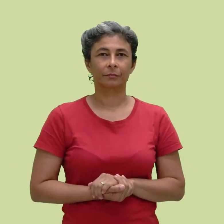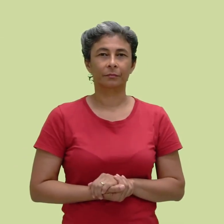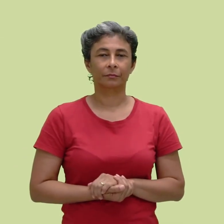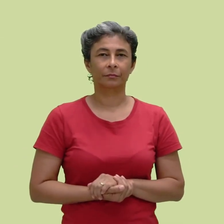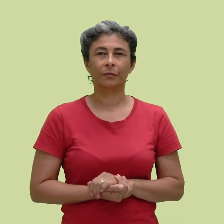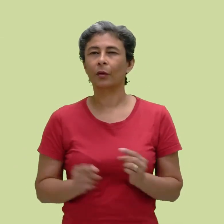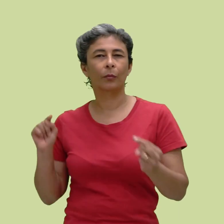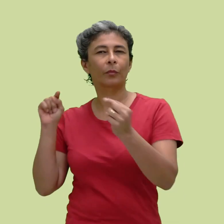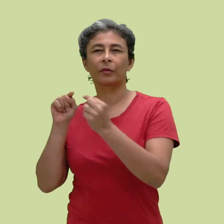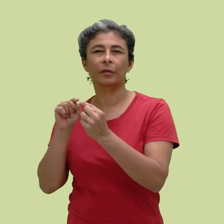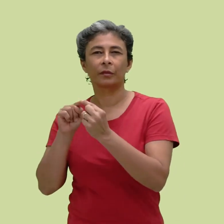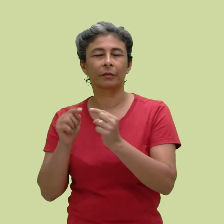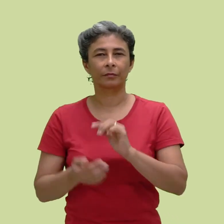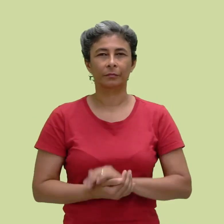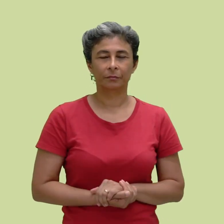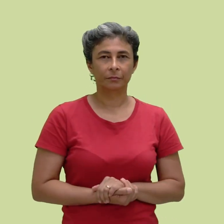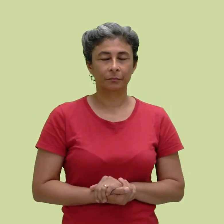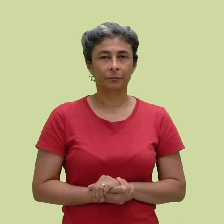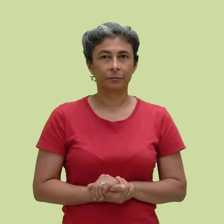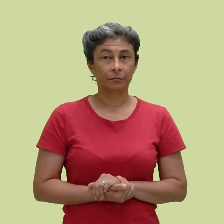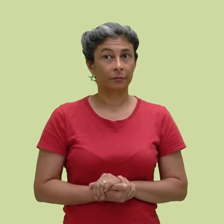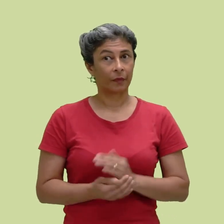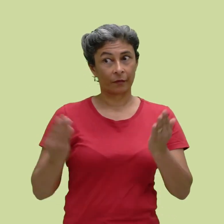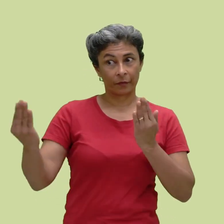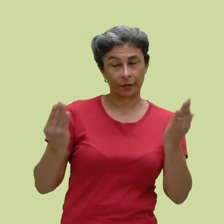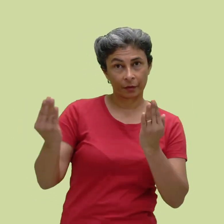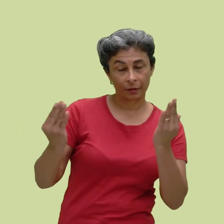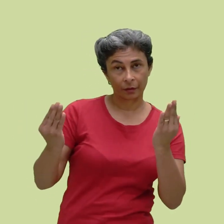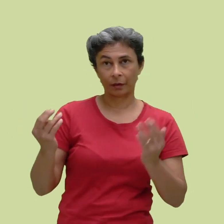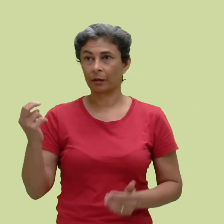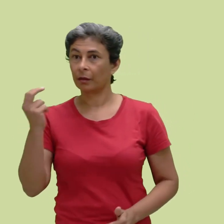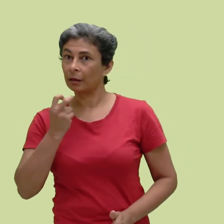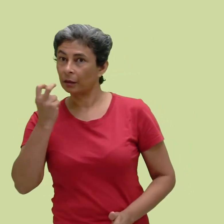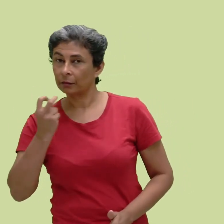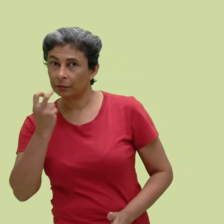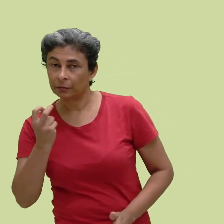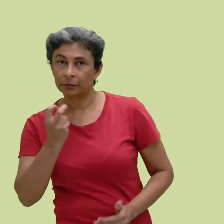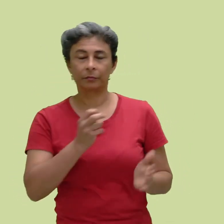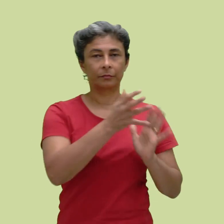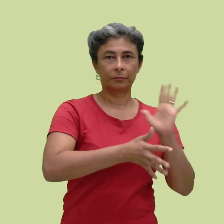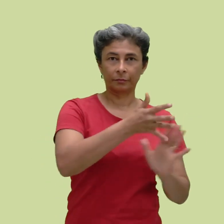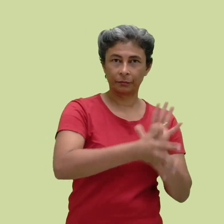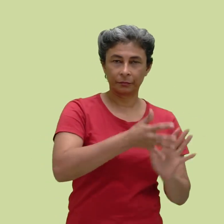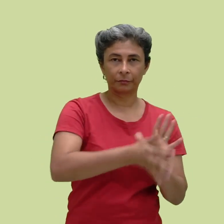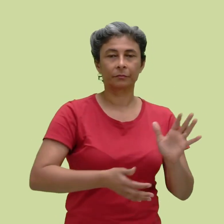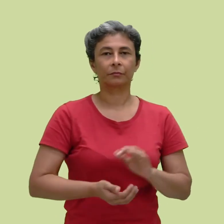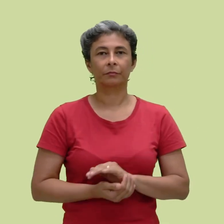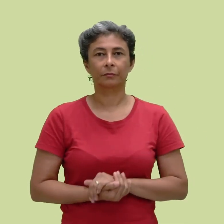Os objetivos são fazer a distinção entre línguas orais e línguas de sinais